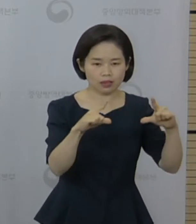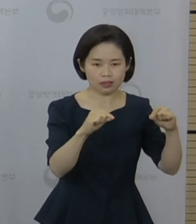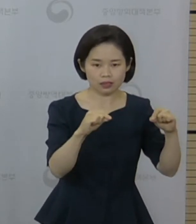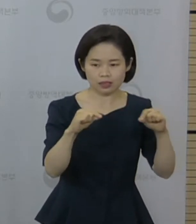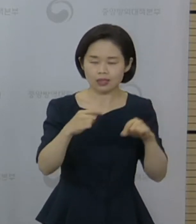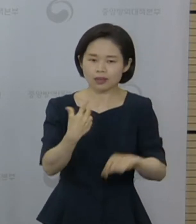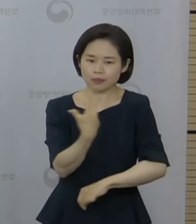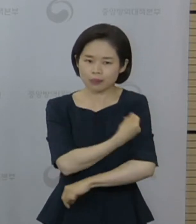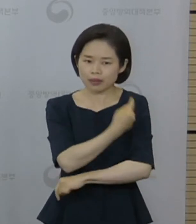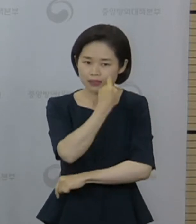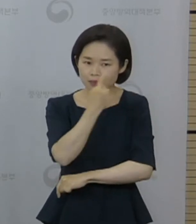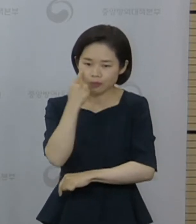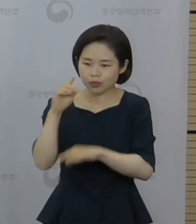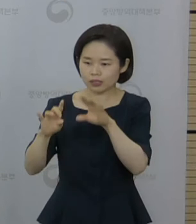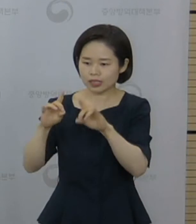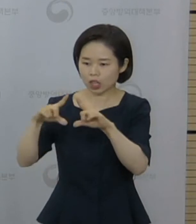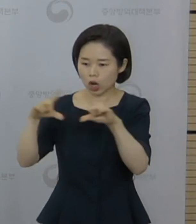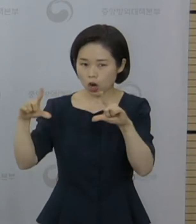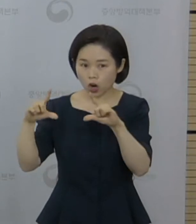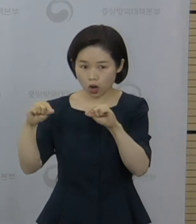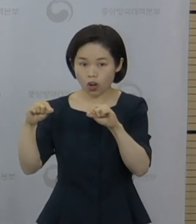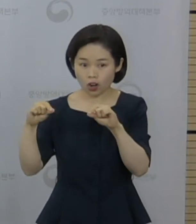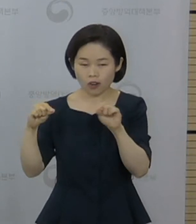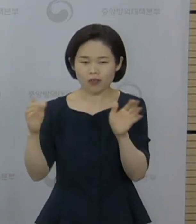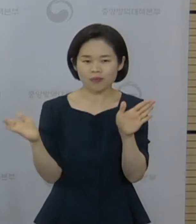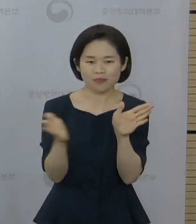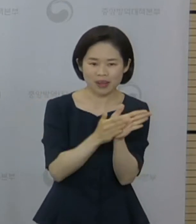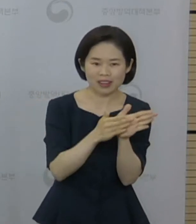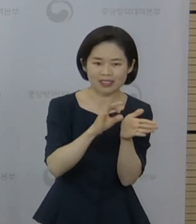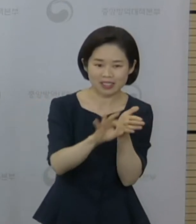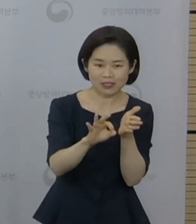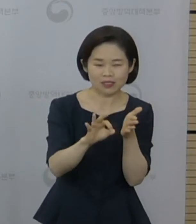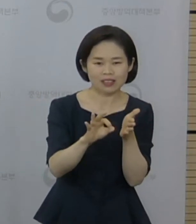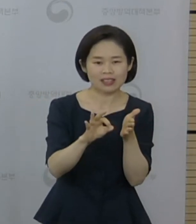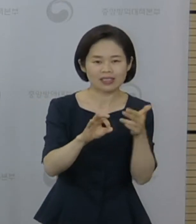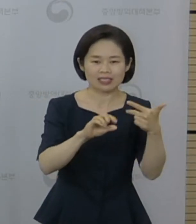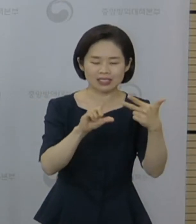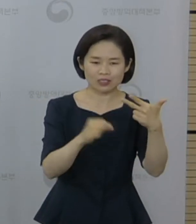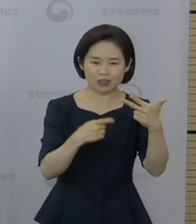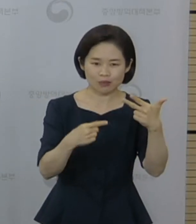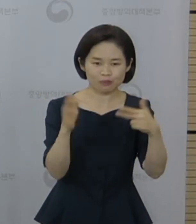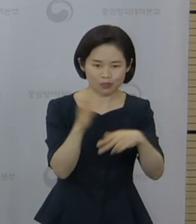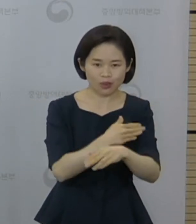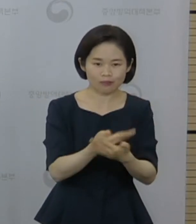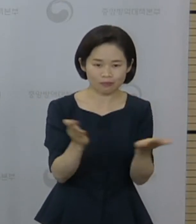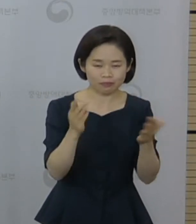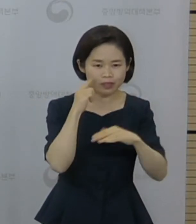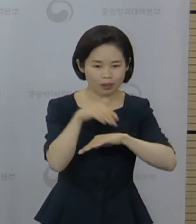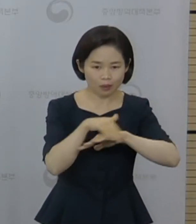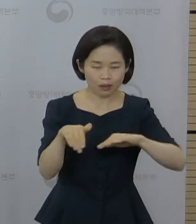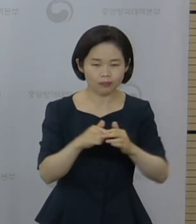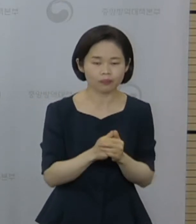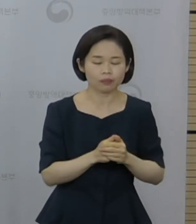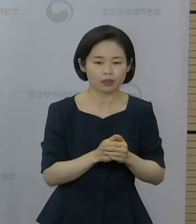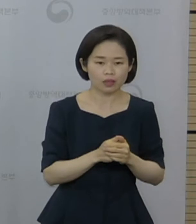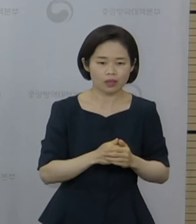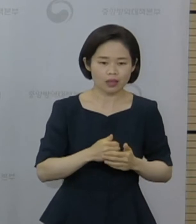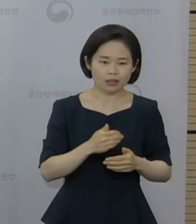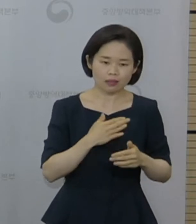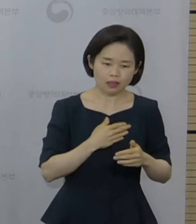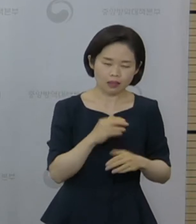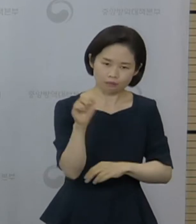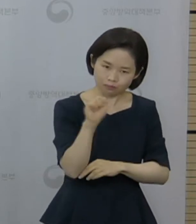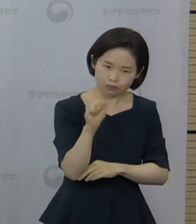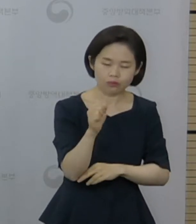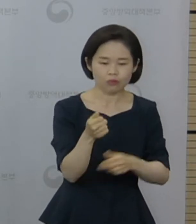1일부터 발급할 계획입니다. 예방접종 스티커 발급을 원하는 경우는 주민등록증 또는 운전면허증을 소지하고